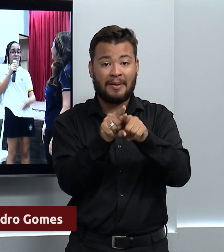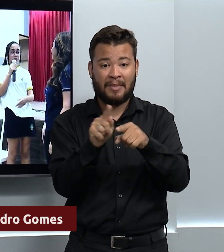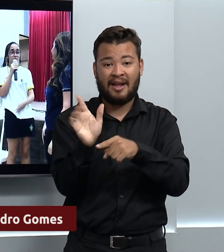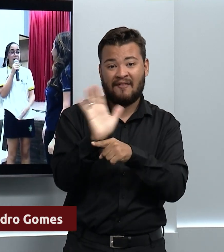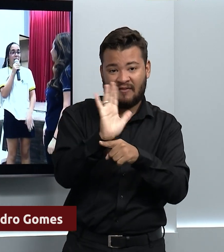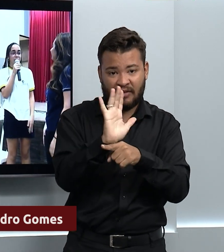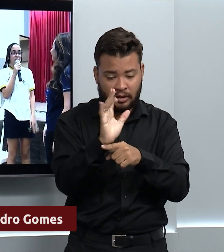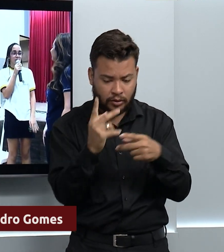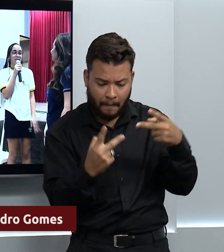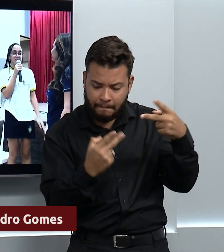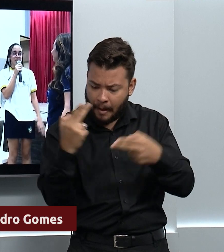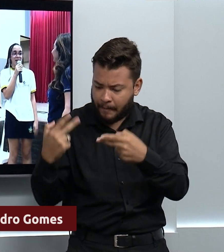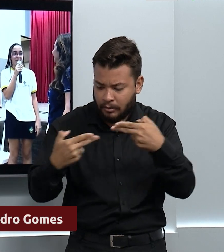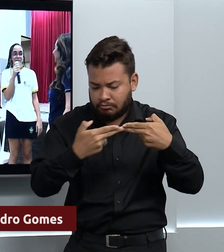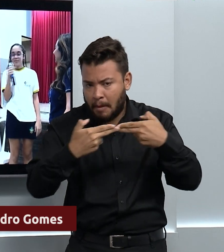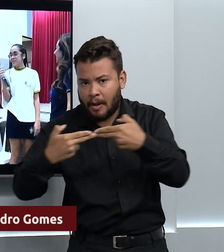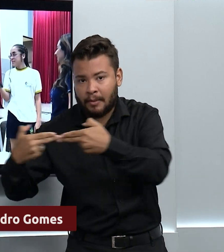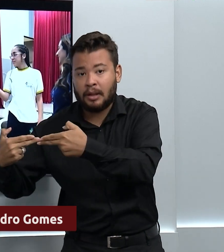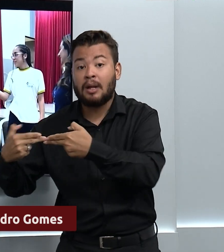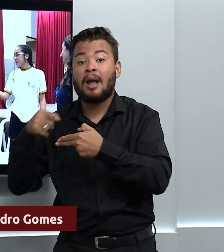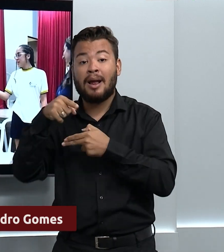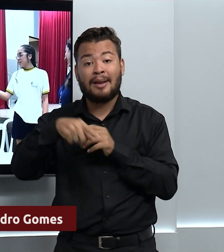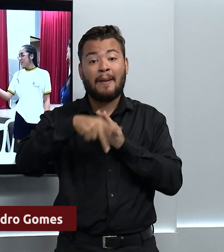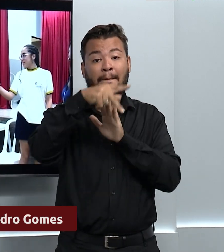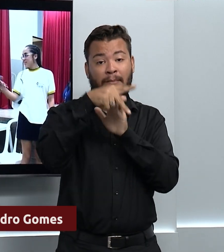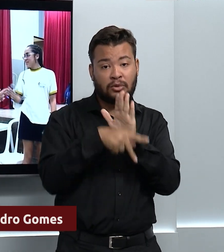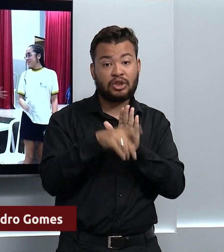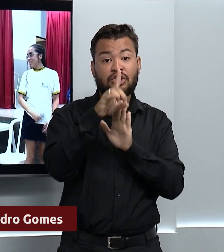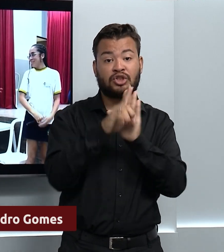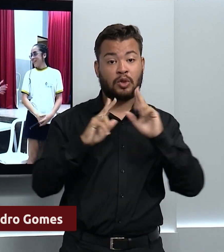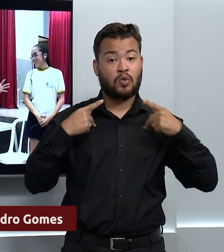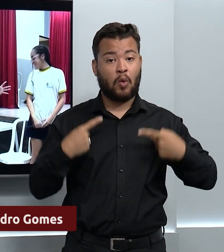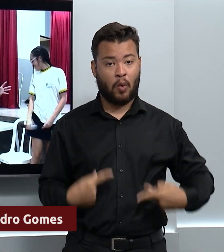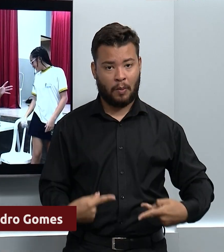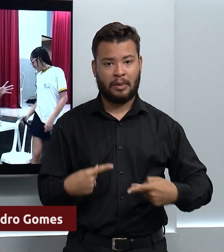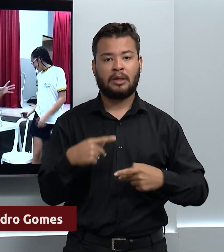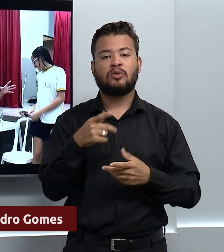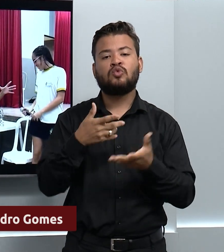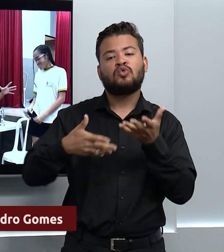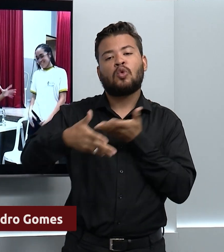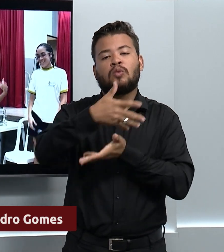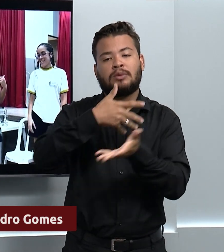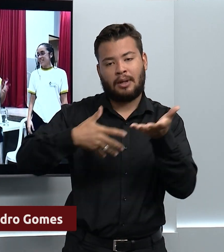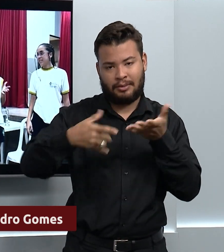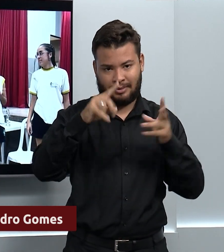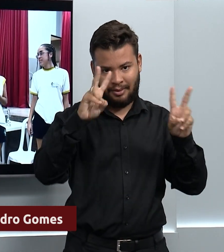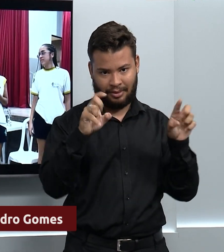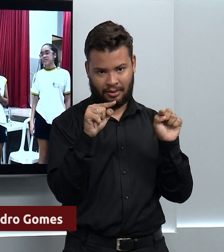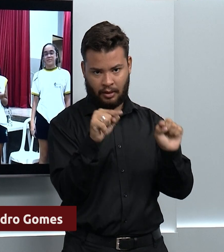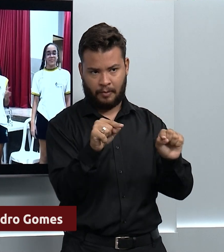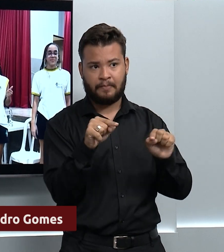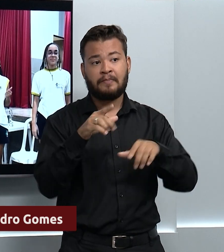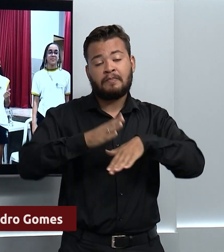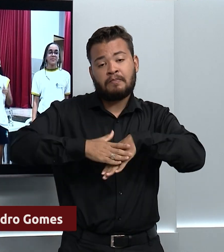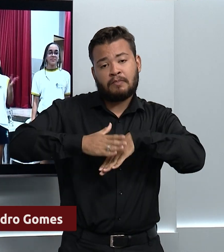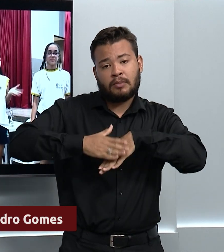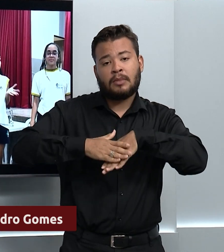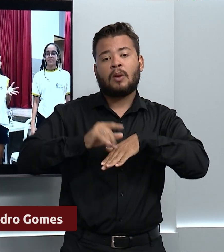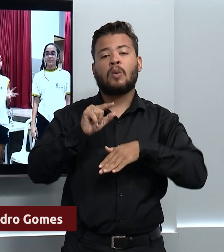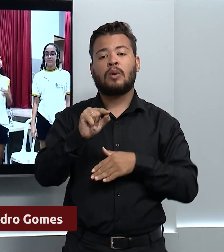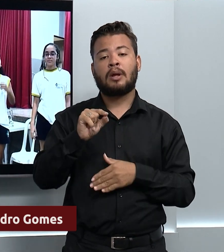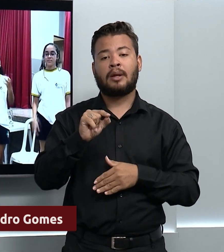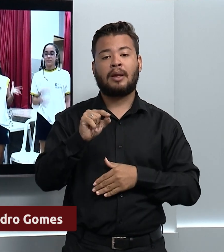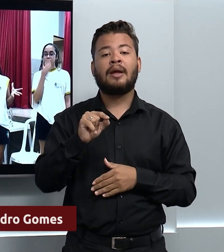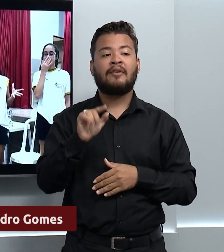vídeos do Projeto de Direitos Humanos Socializando. A iniciativa é coordenada pela Faculdade de Ciências